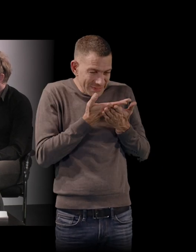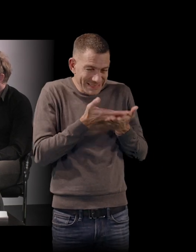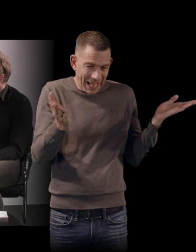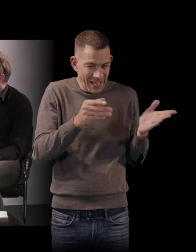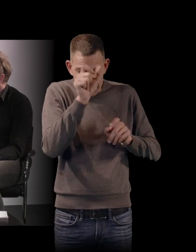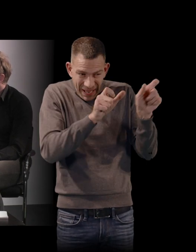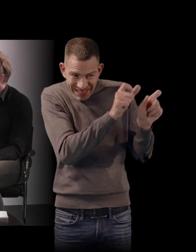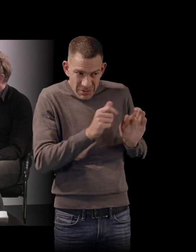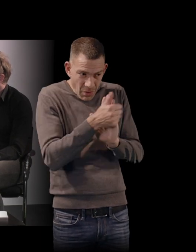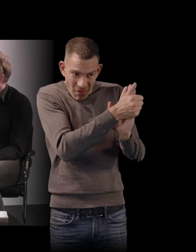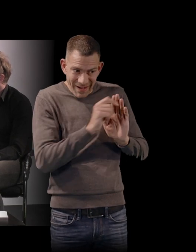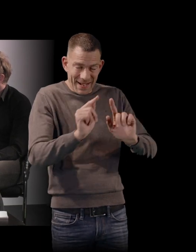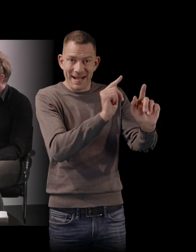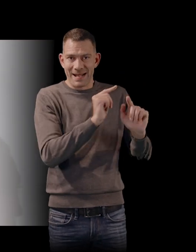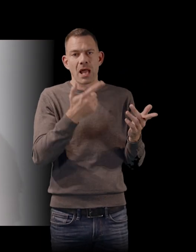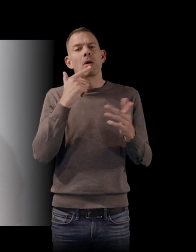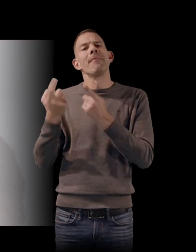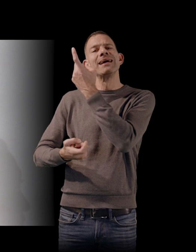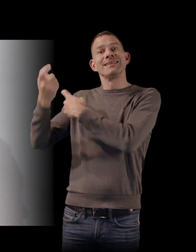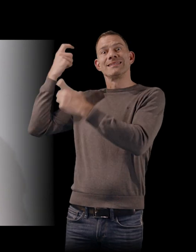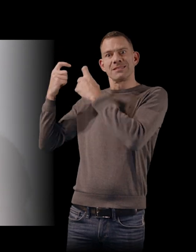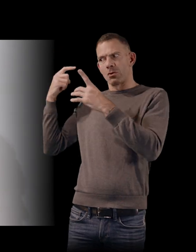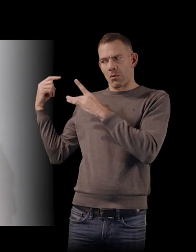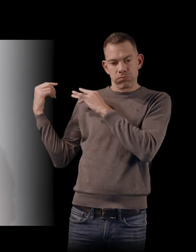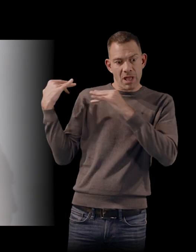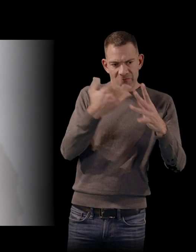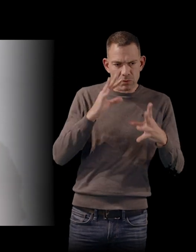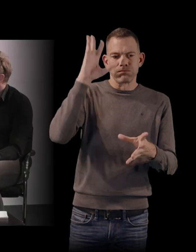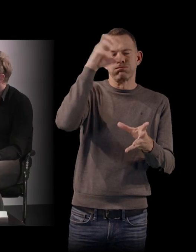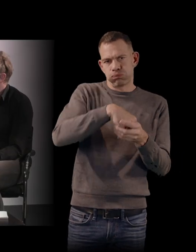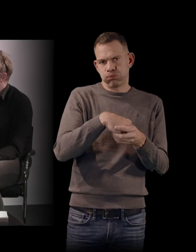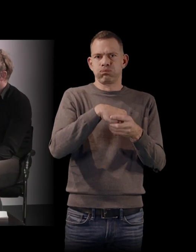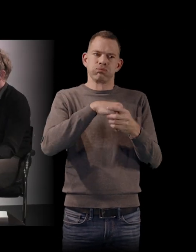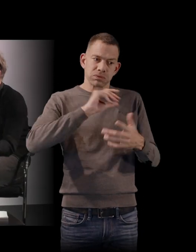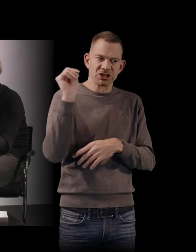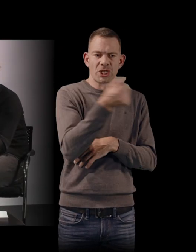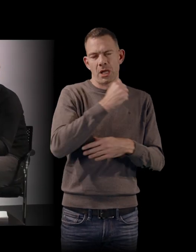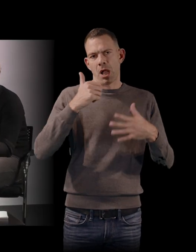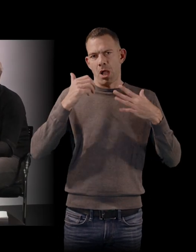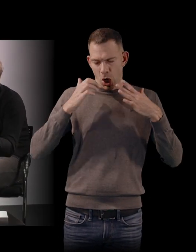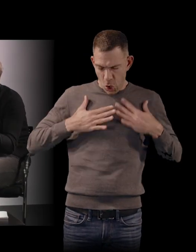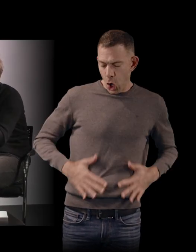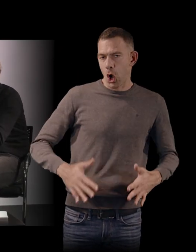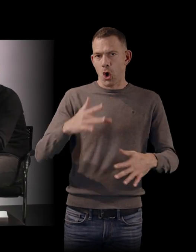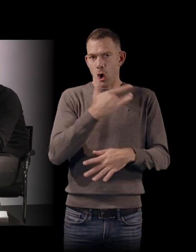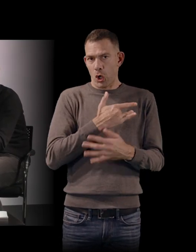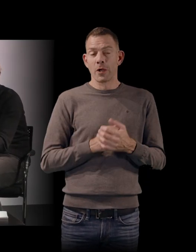comment la grande histoire nous impacte tous dans nos cœurs et dans nos corps. Oui, parce que ces questions de ségrégation ou de